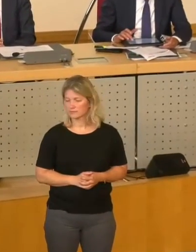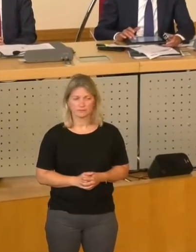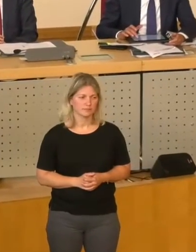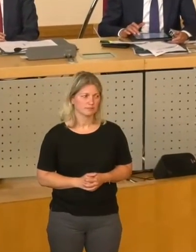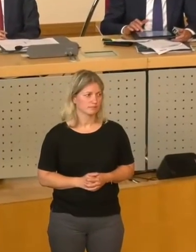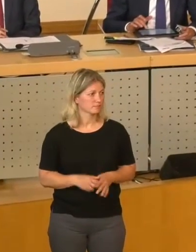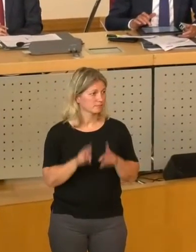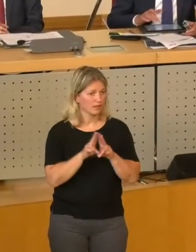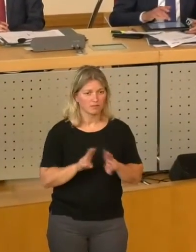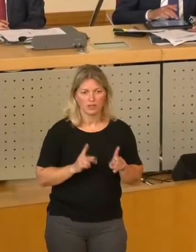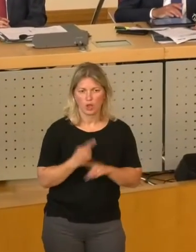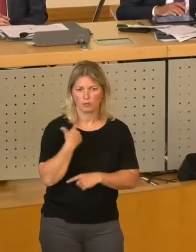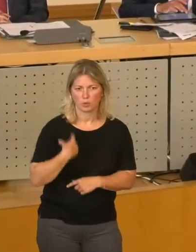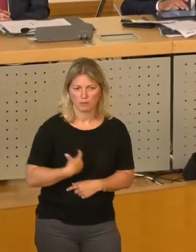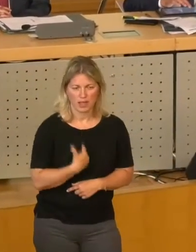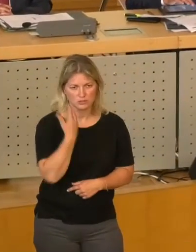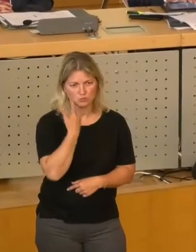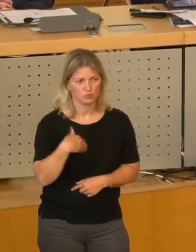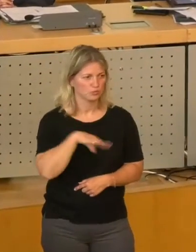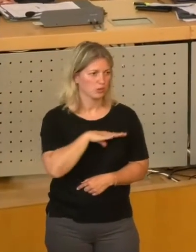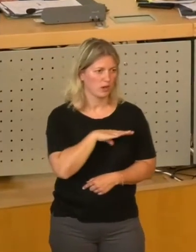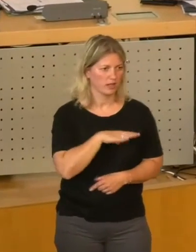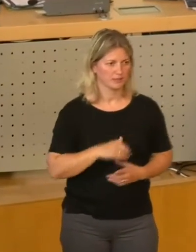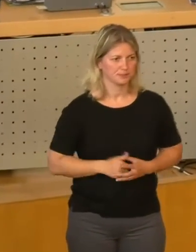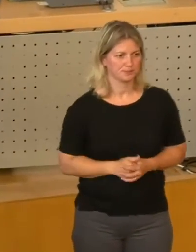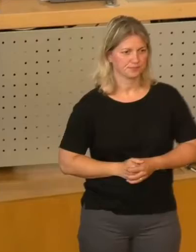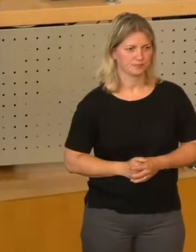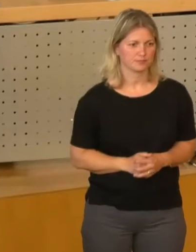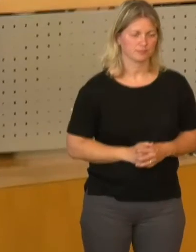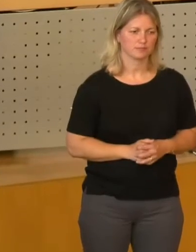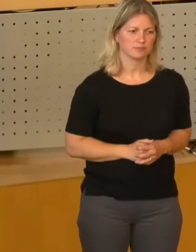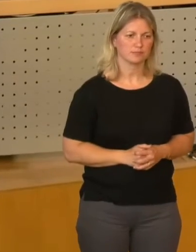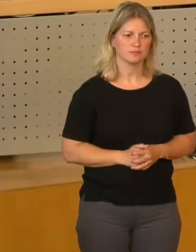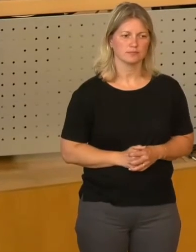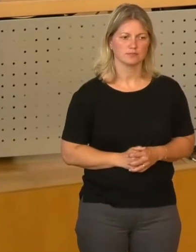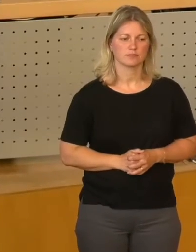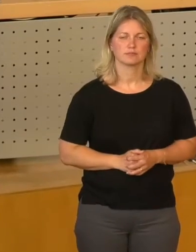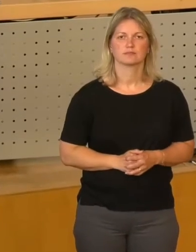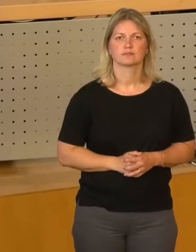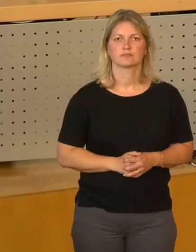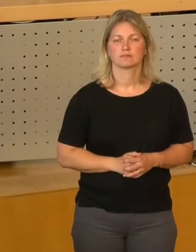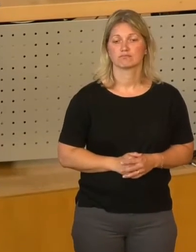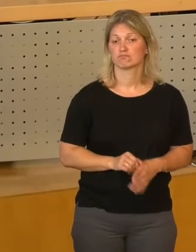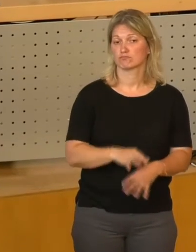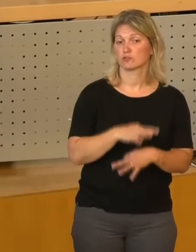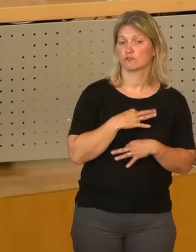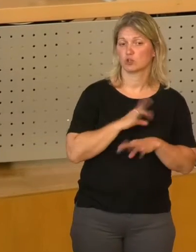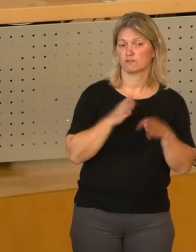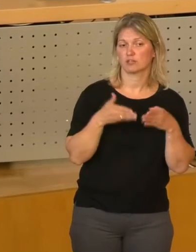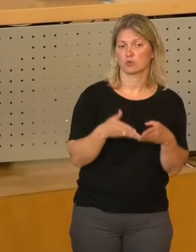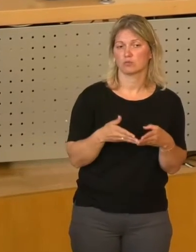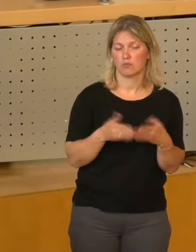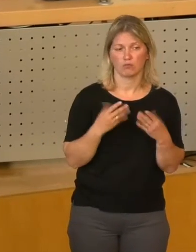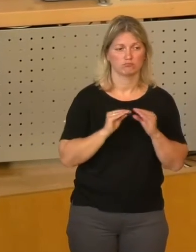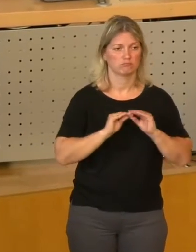Sehr geehrter Herr Oberbürgermeister, liebe Kolleginnen und Kollegen, ich kann auch für unsere Fraktion erklären, dass wir dem